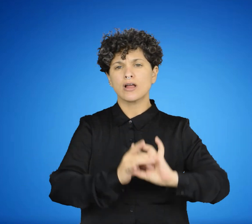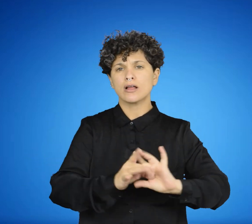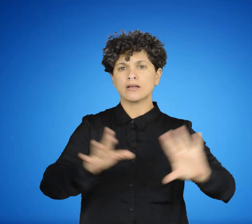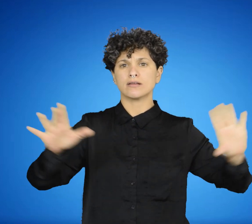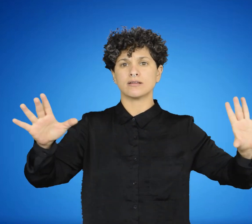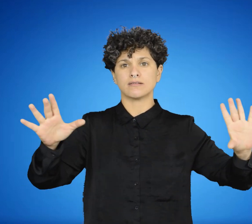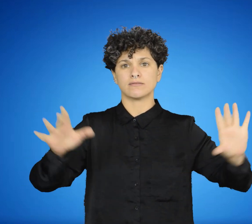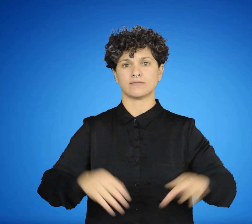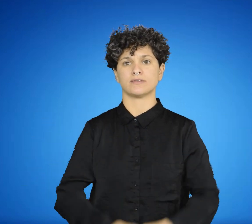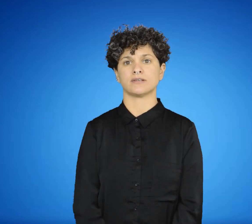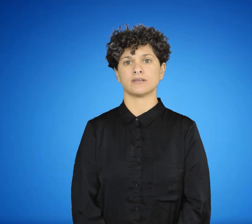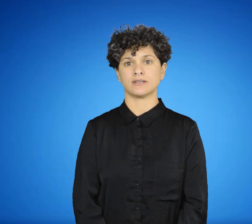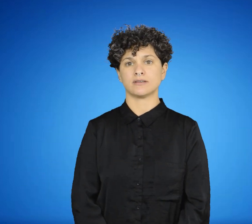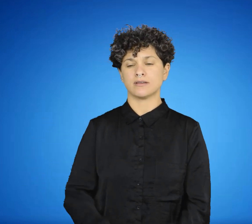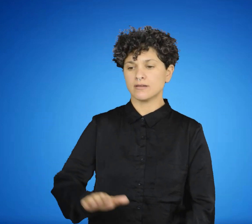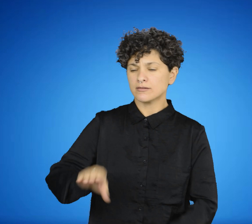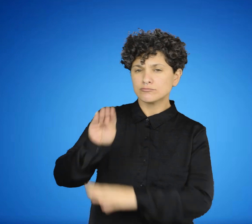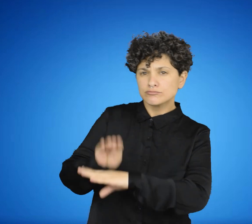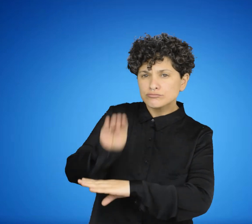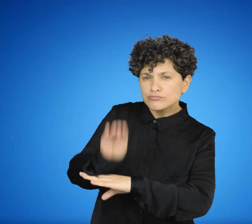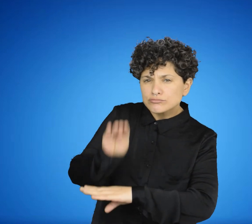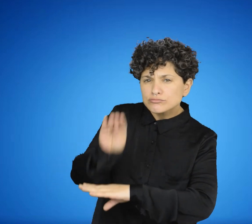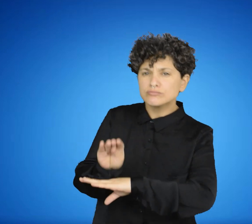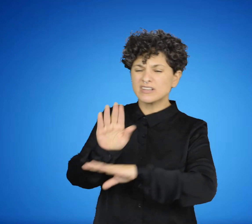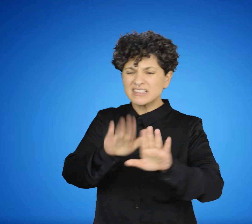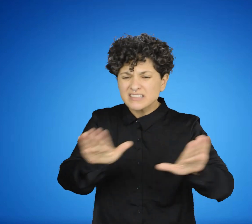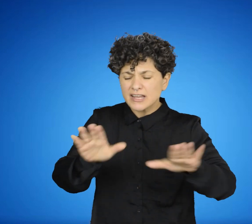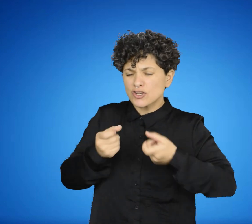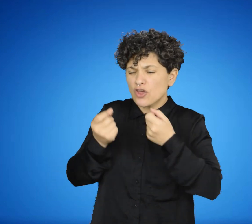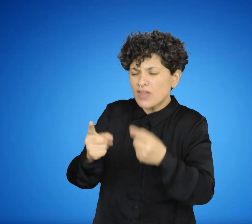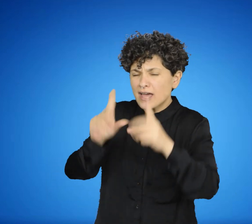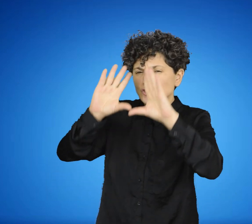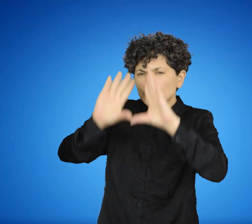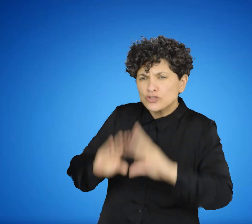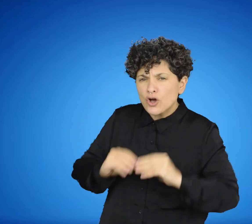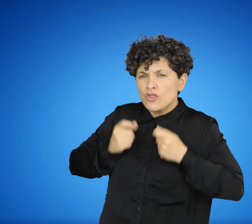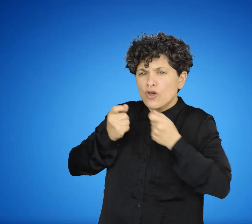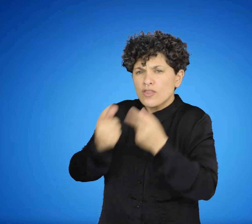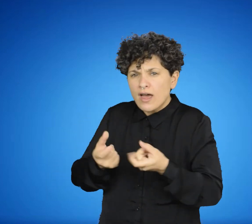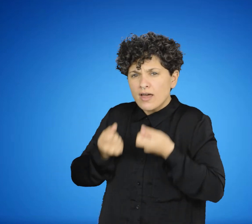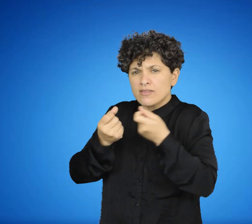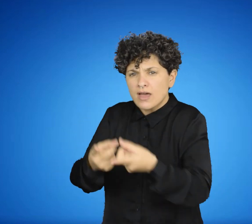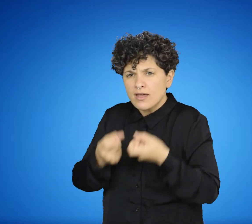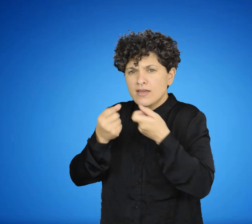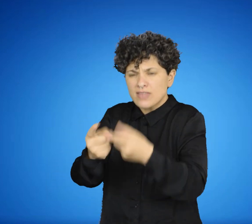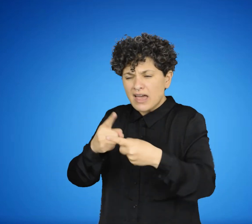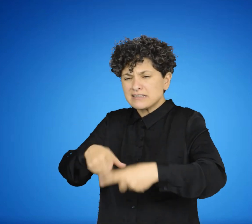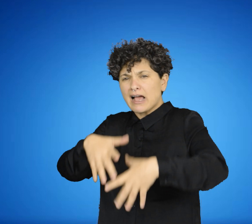abuso tanto en cumplir con todos sus deseos, criando un niño tirano, que cuando crece por todo se frustra, como